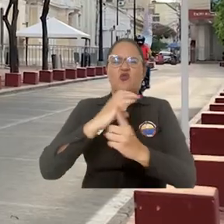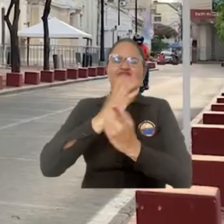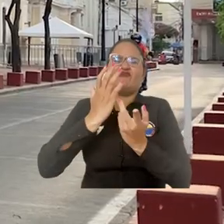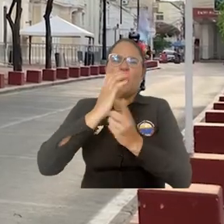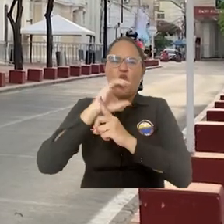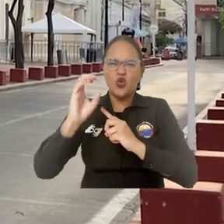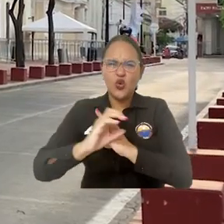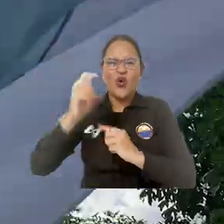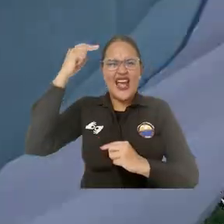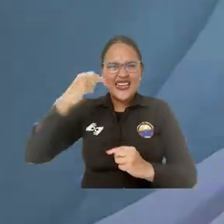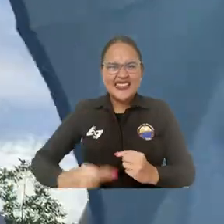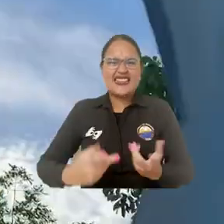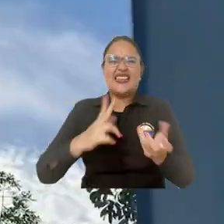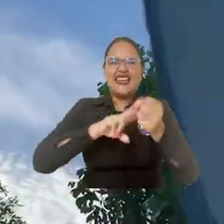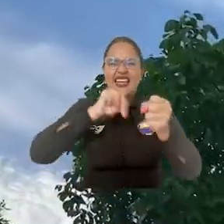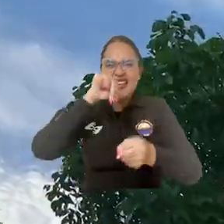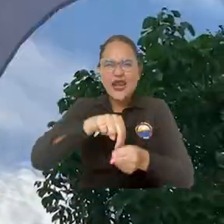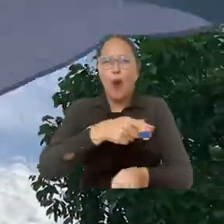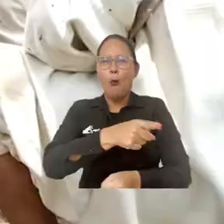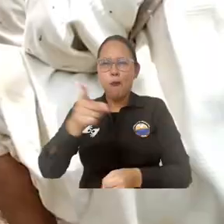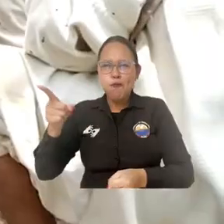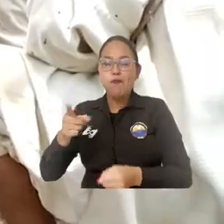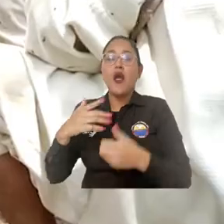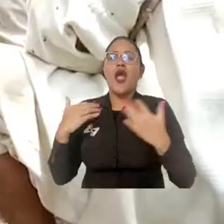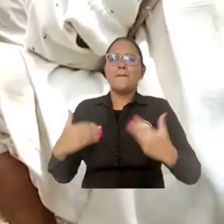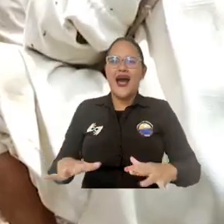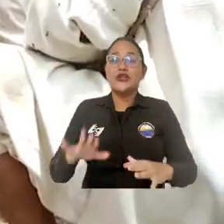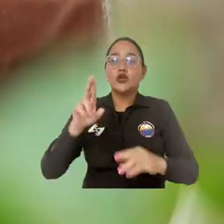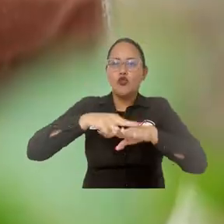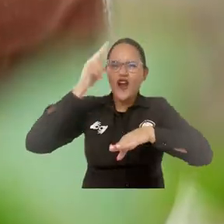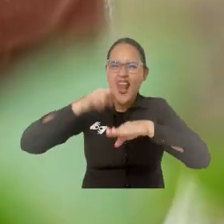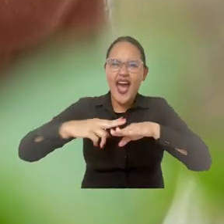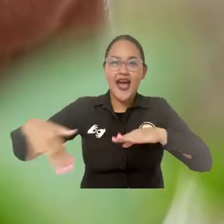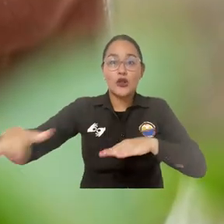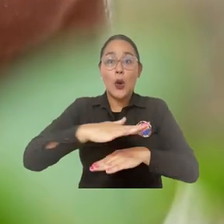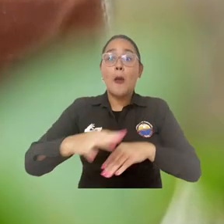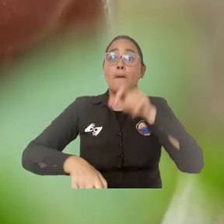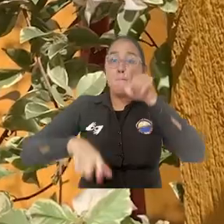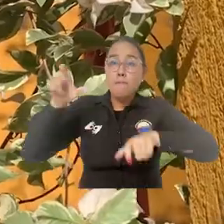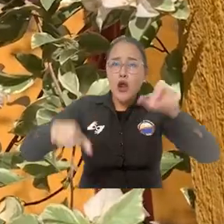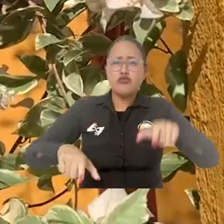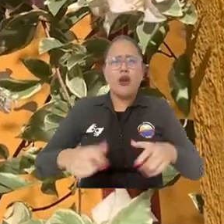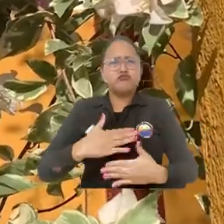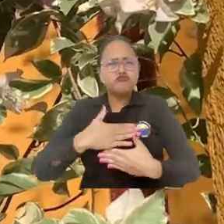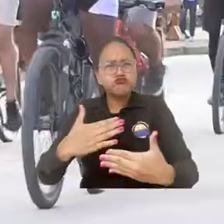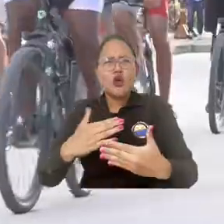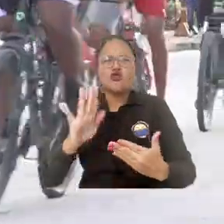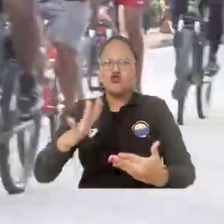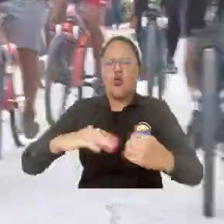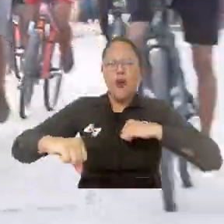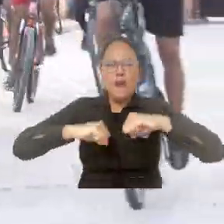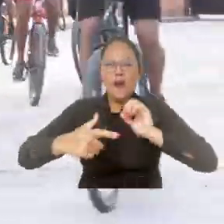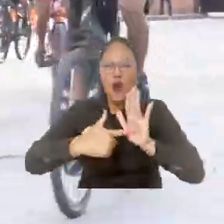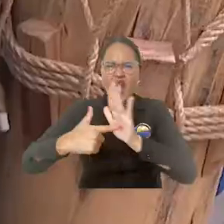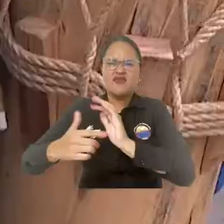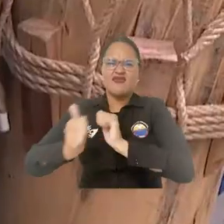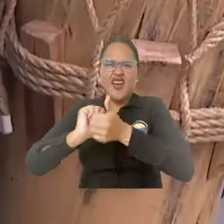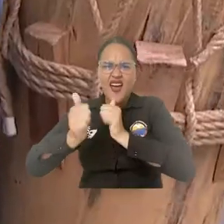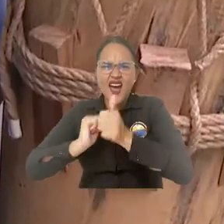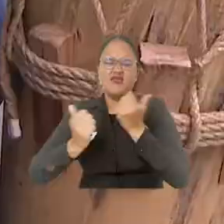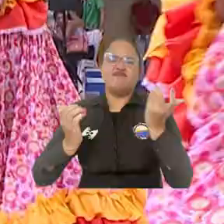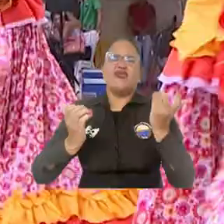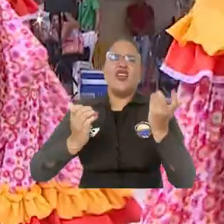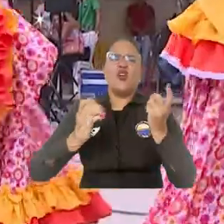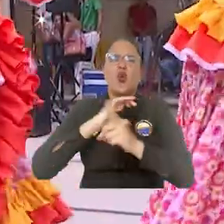patrimonio cultural, riqueza ambiental, la preservación de las comunidades indígenas, resalta los aportes de ciudadanos en el ámbito